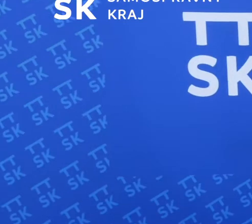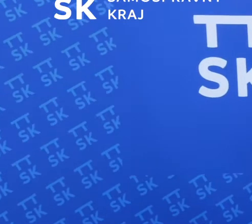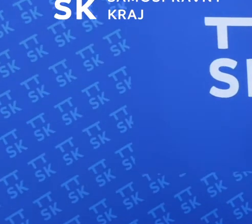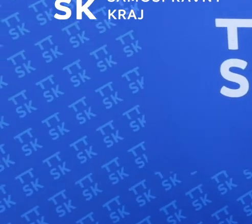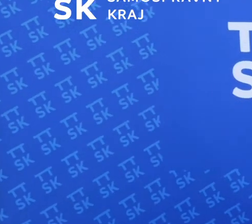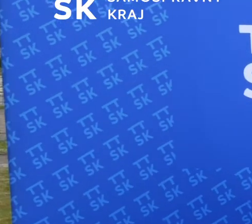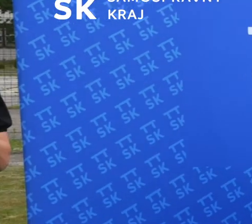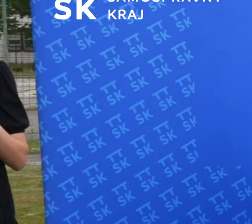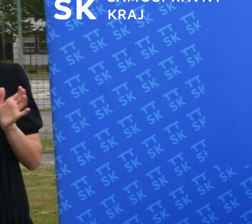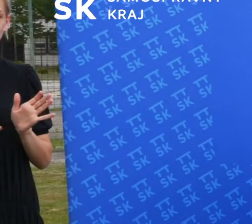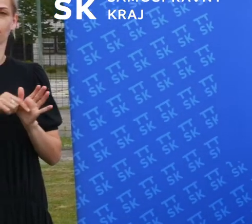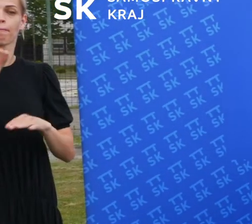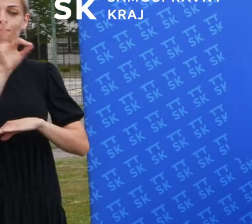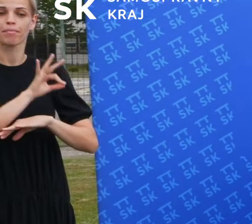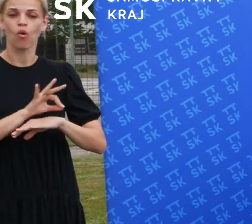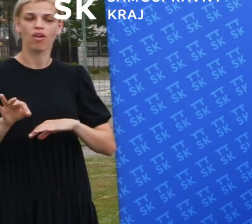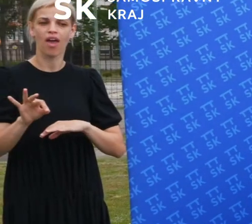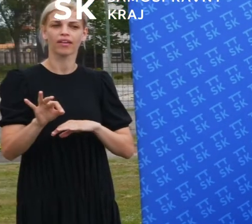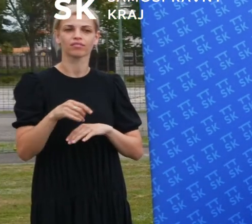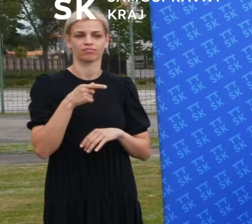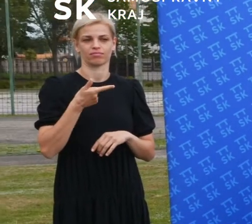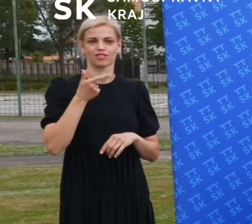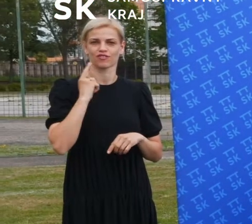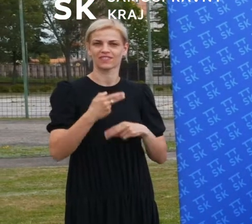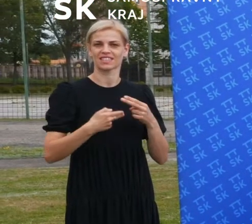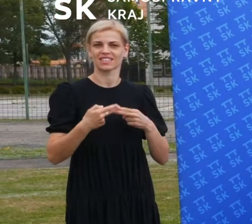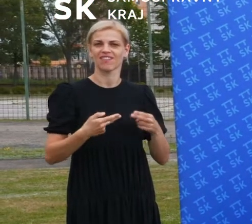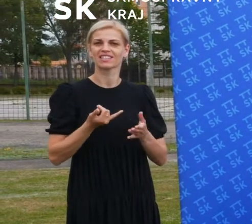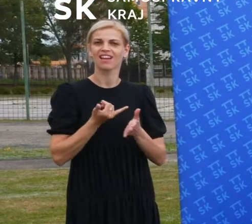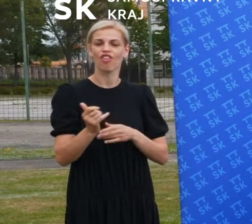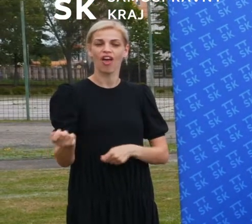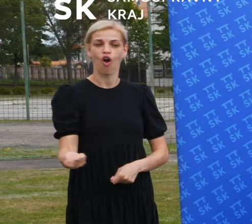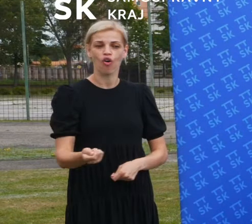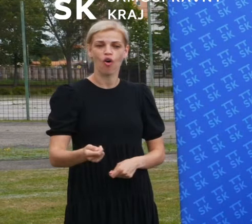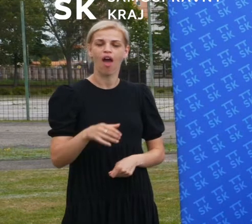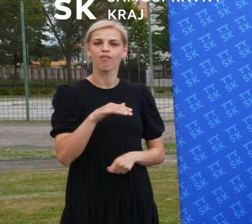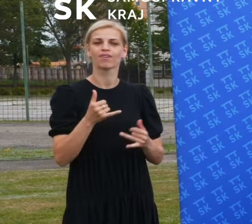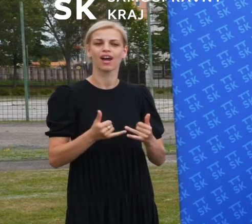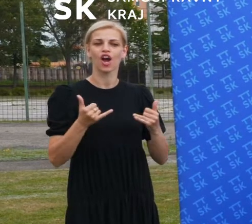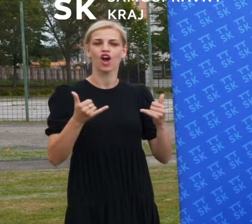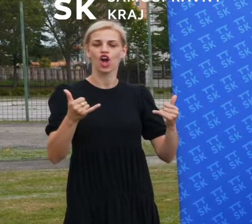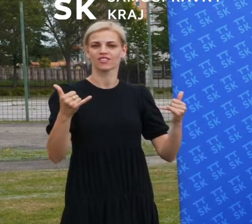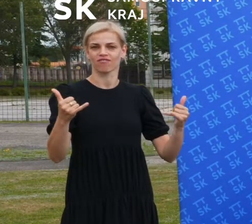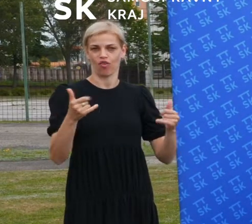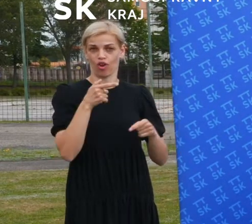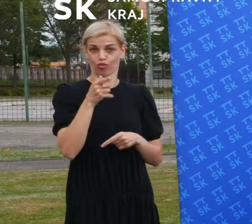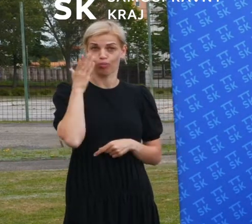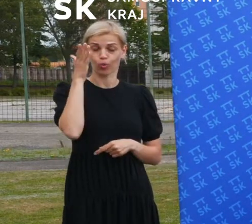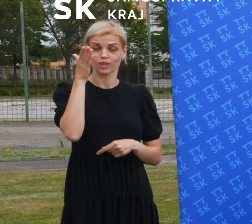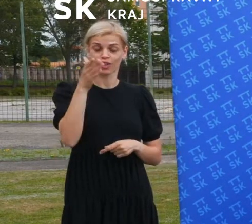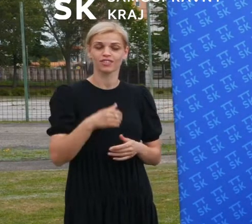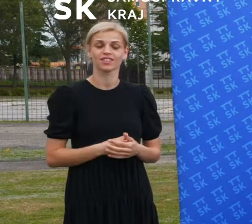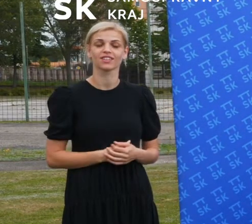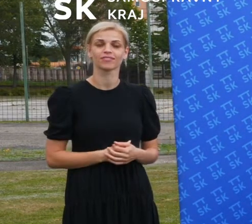na projekte, který slovenský rozhledový má připravený jako rozvojový směr do budoucnosti. A